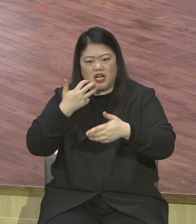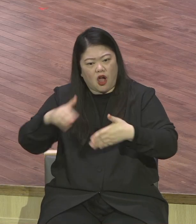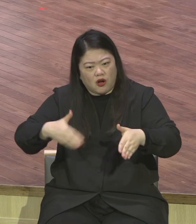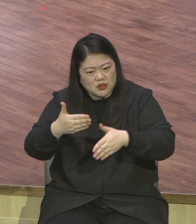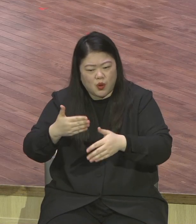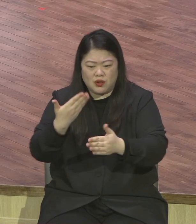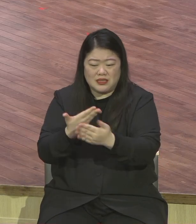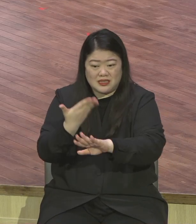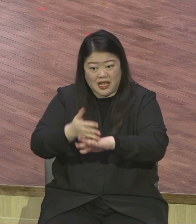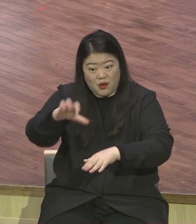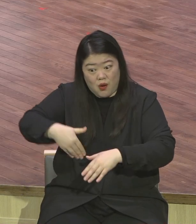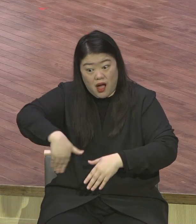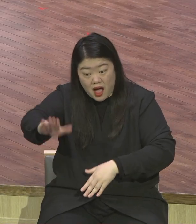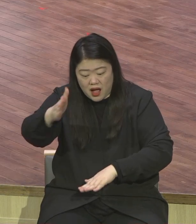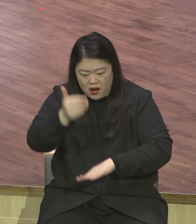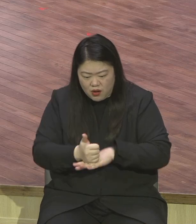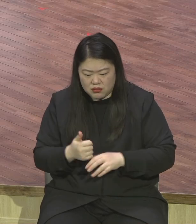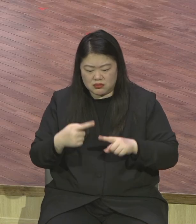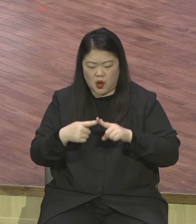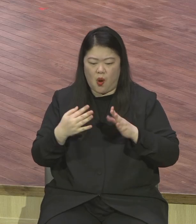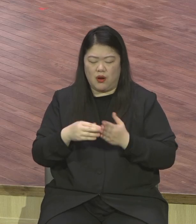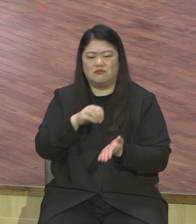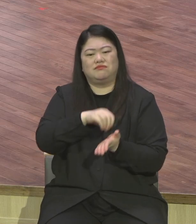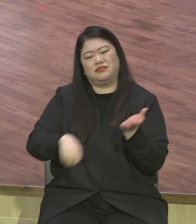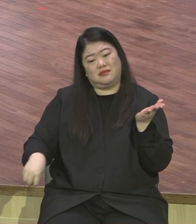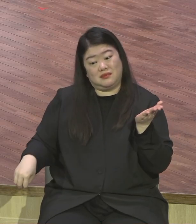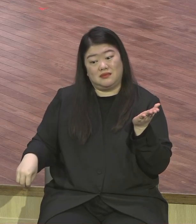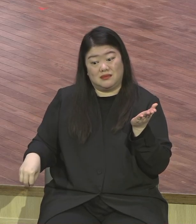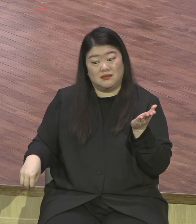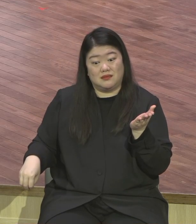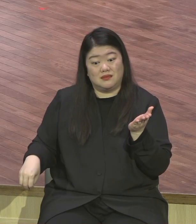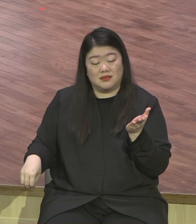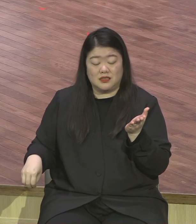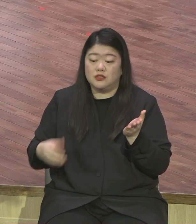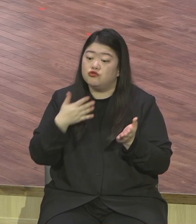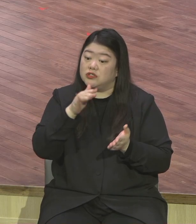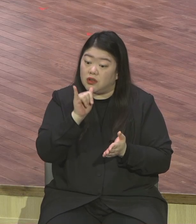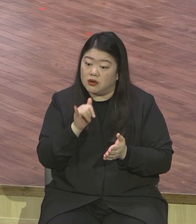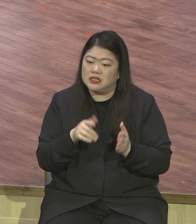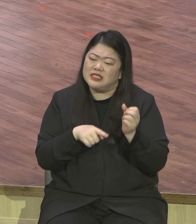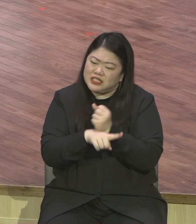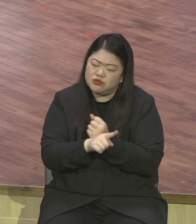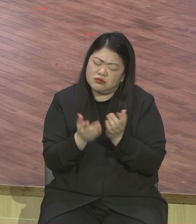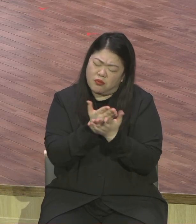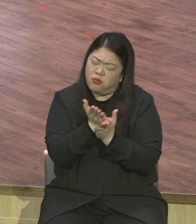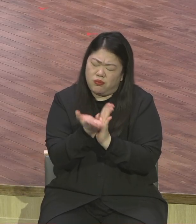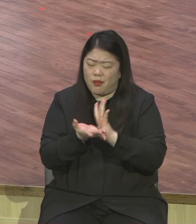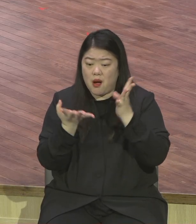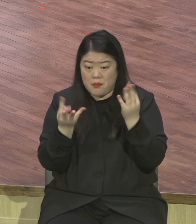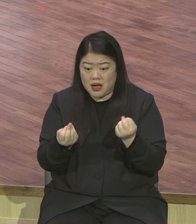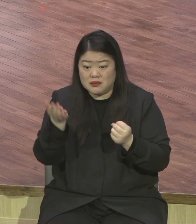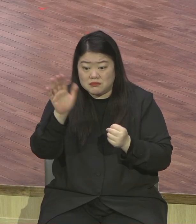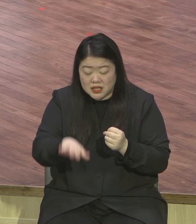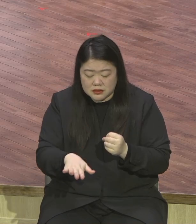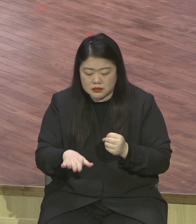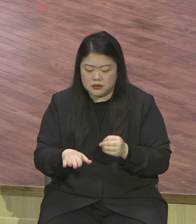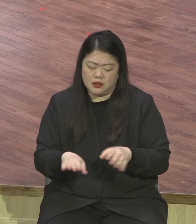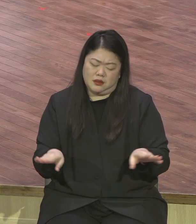이유가 있을 것입니다 그런데 이유가 어찌되든 간에 어찌되든 간에